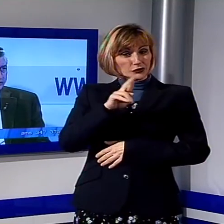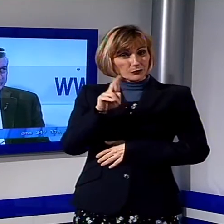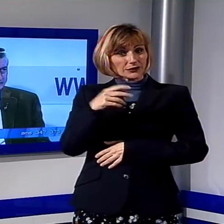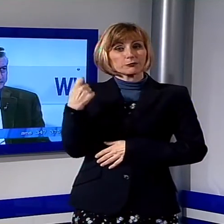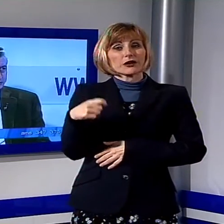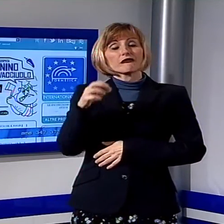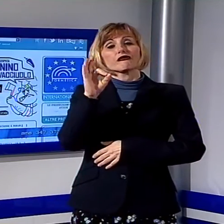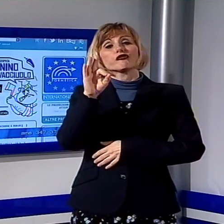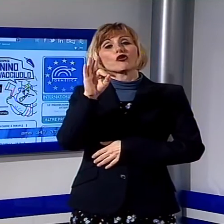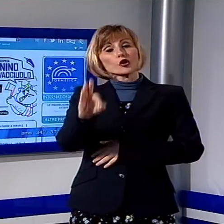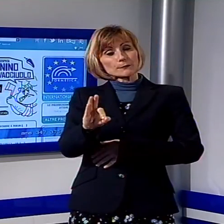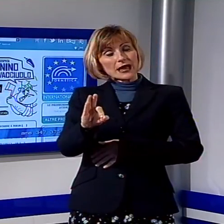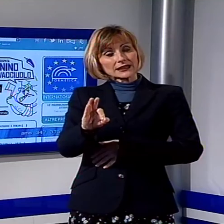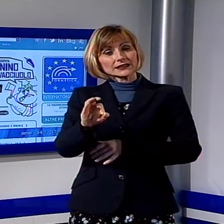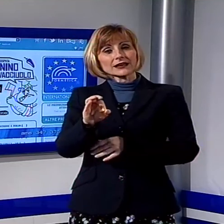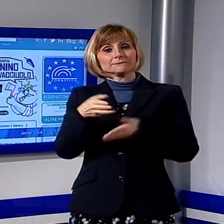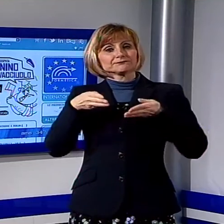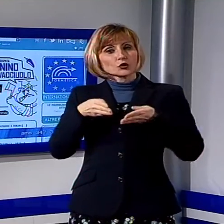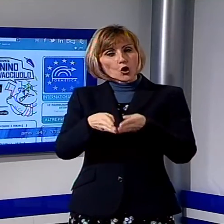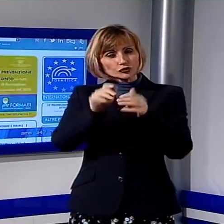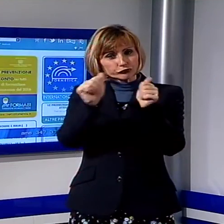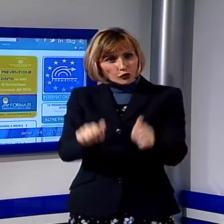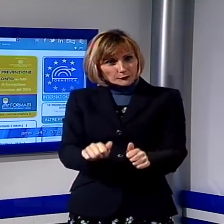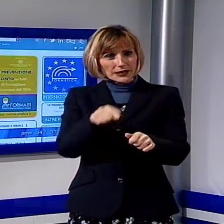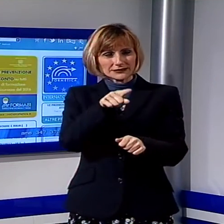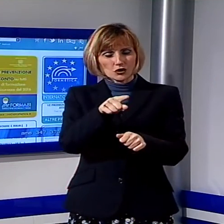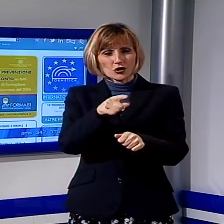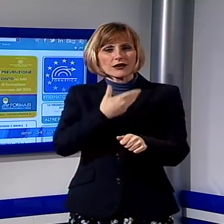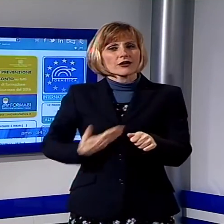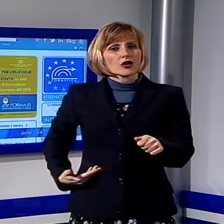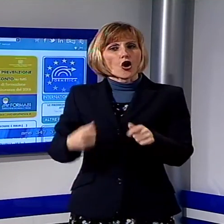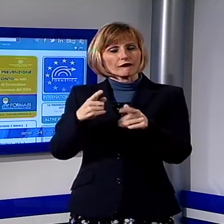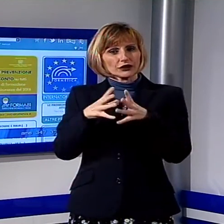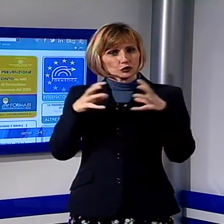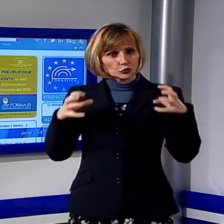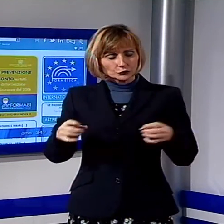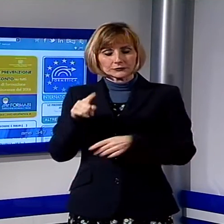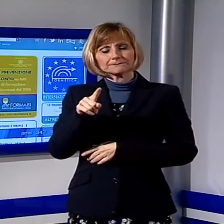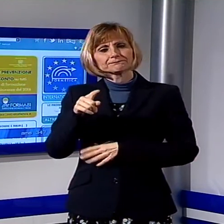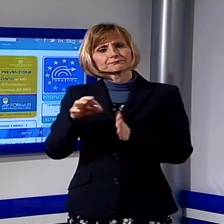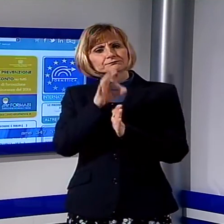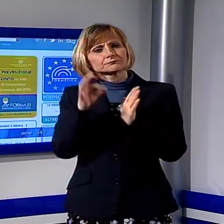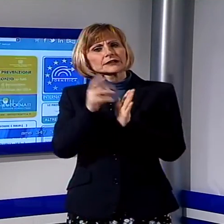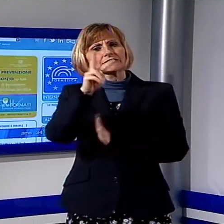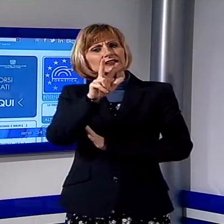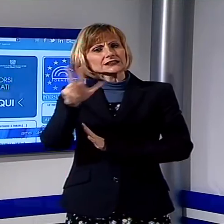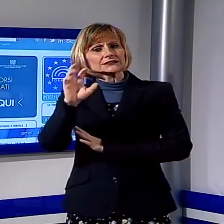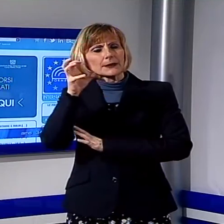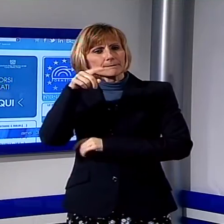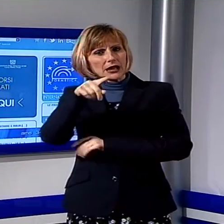formazione promossi dall'Agenzia Formativa di Confindustria. Il 23 marzo c'è un appuntamento molto particolare con lo